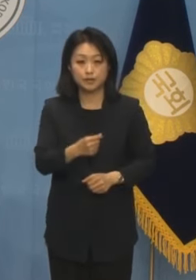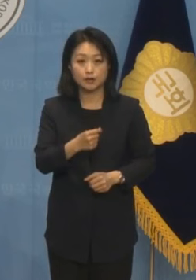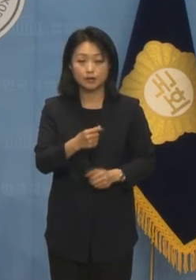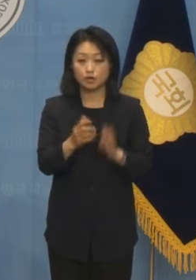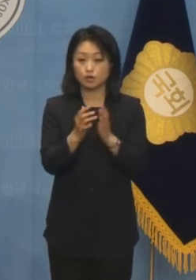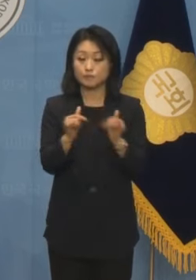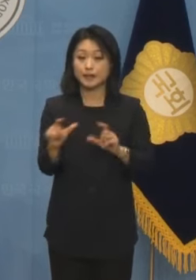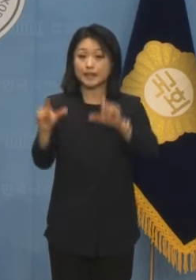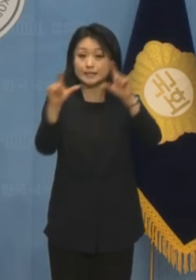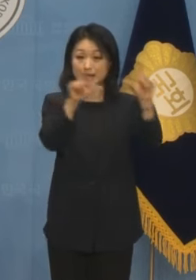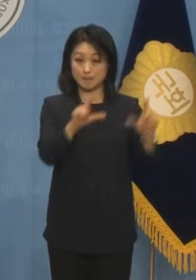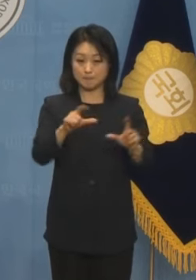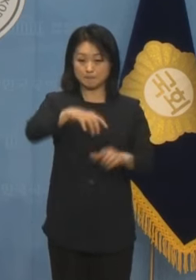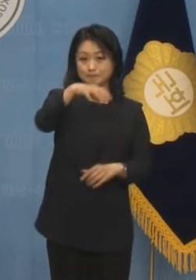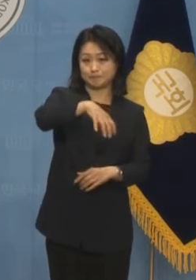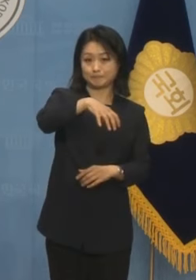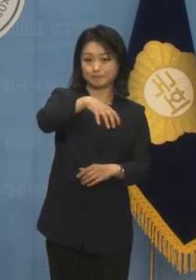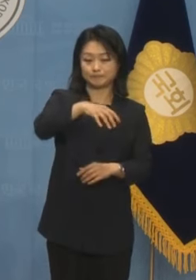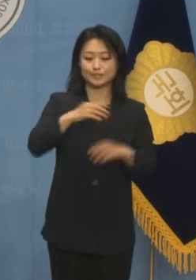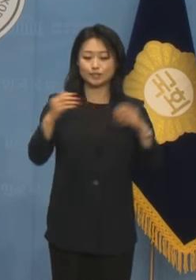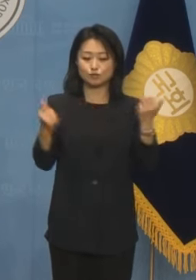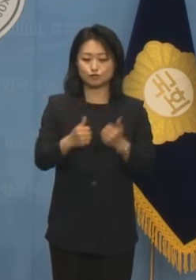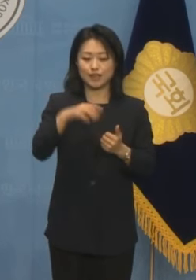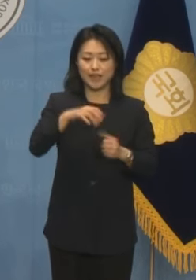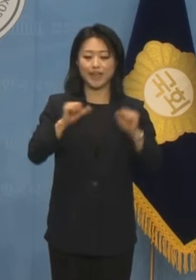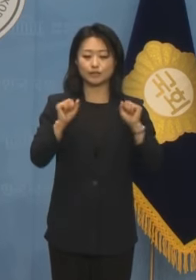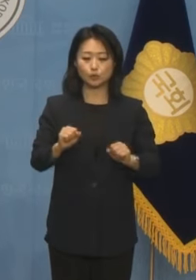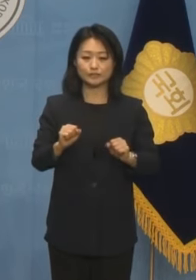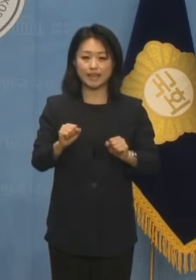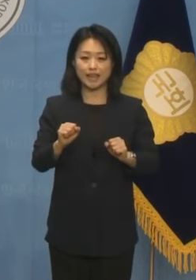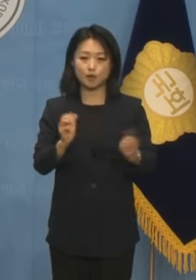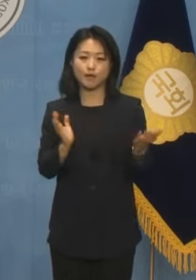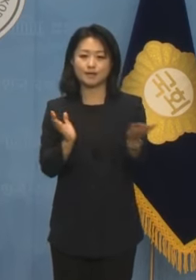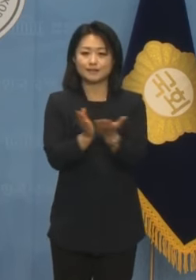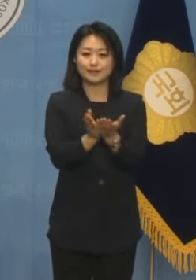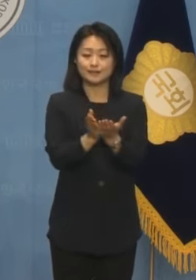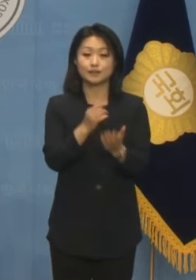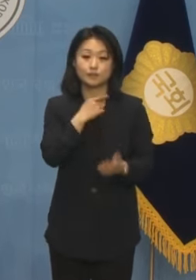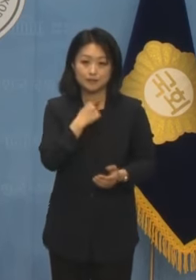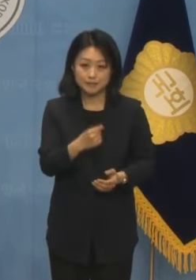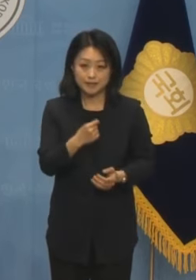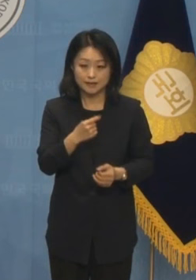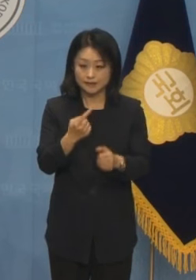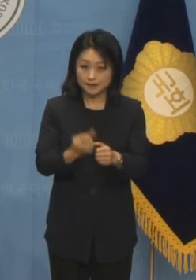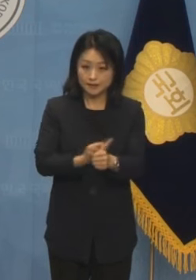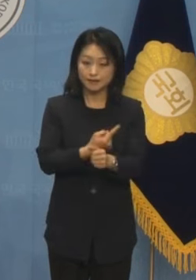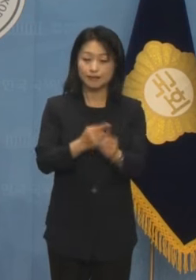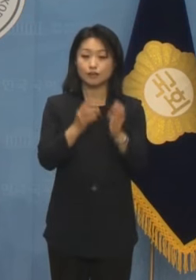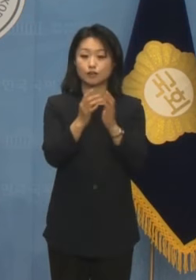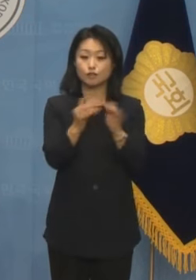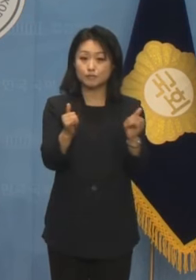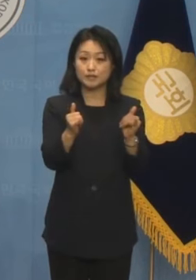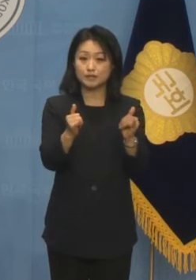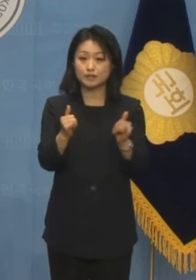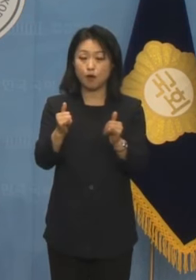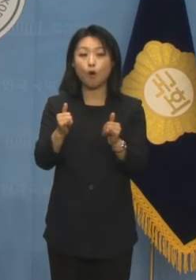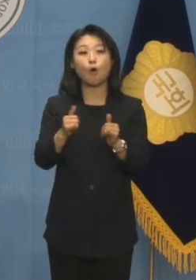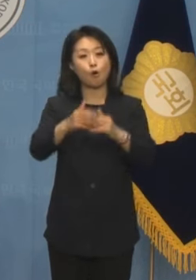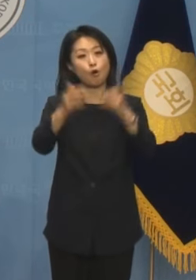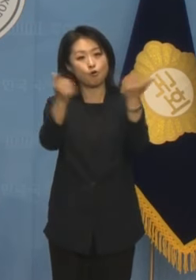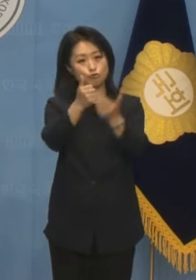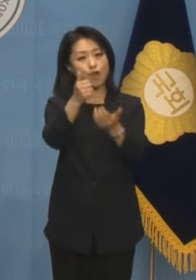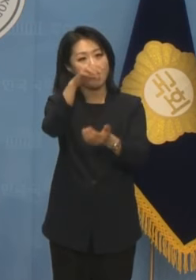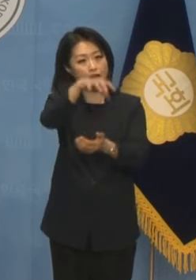국민의 삶 한복판에서 국회의 존재 이유를 찾겠습니다. 그리하여 국민의 국회에 대한 신뢰를